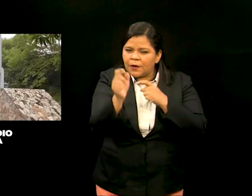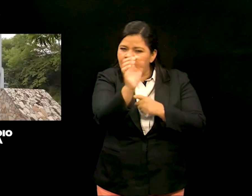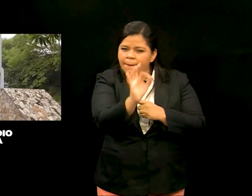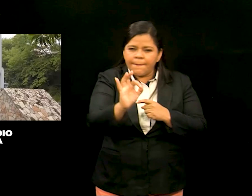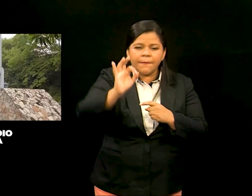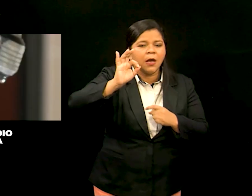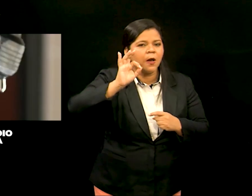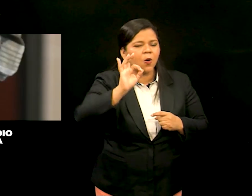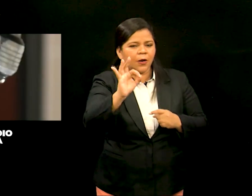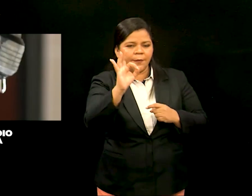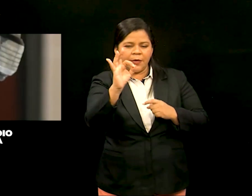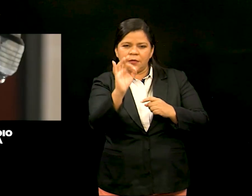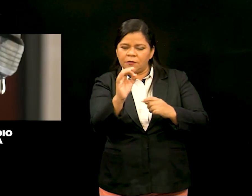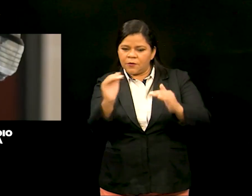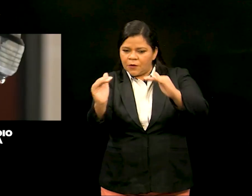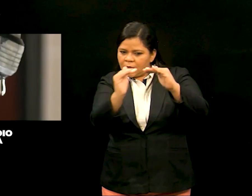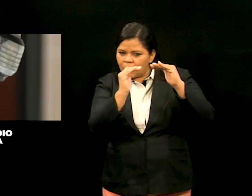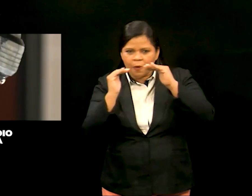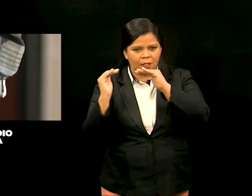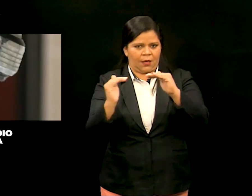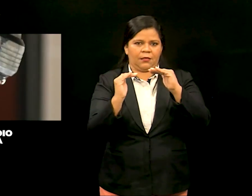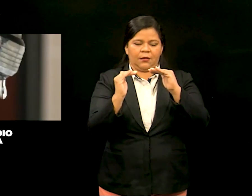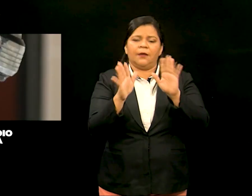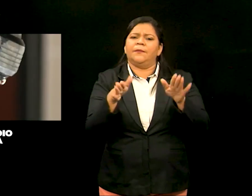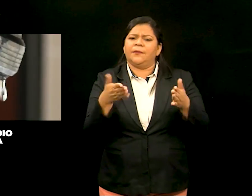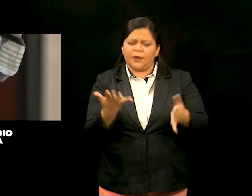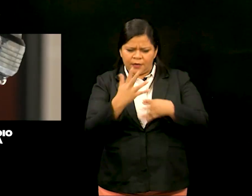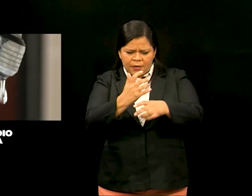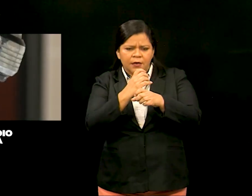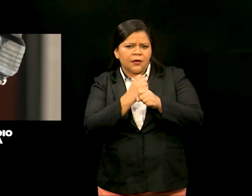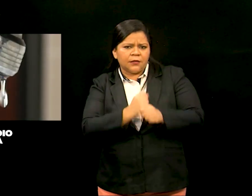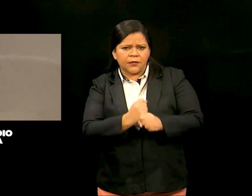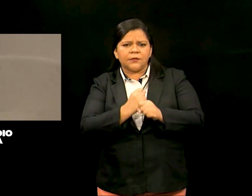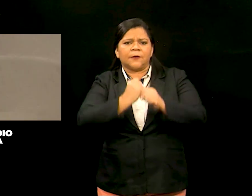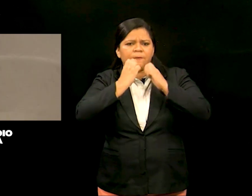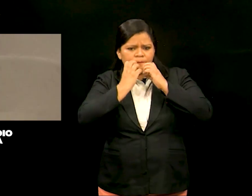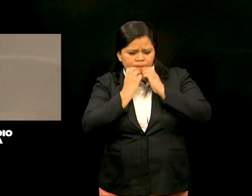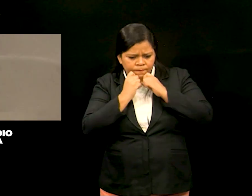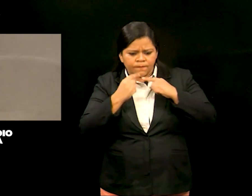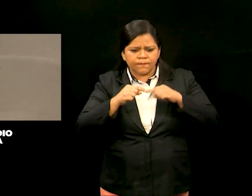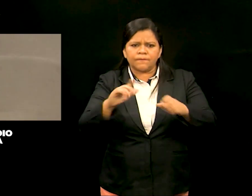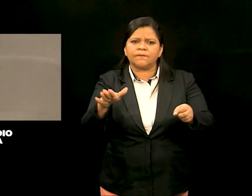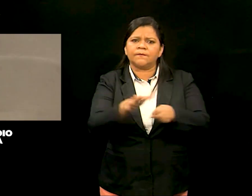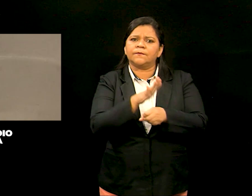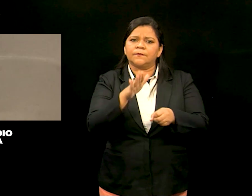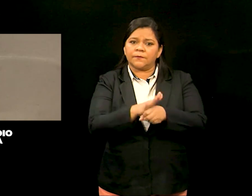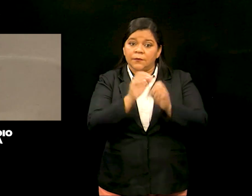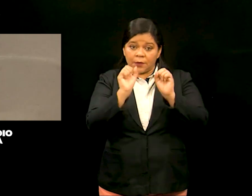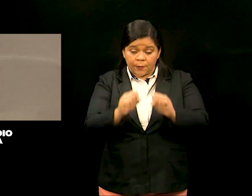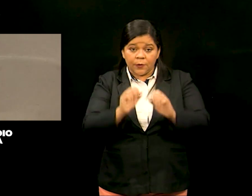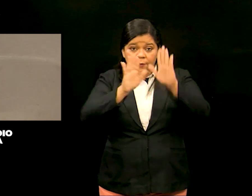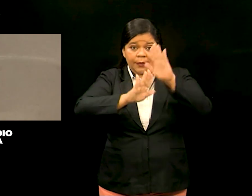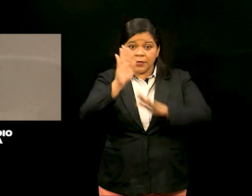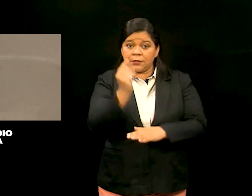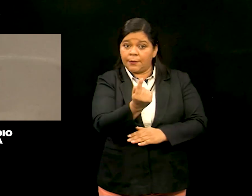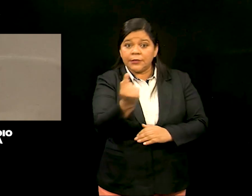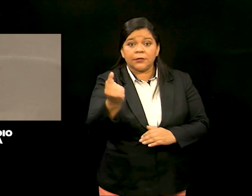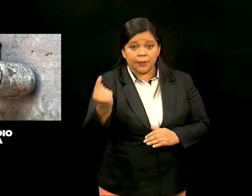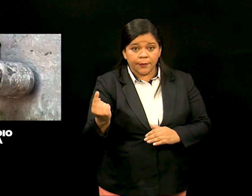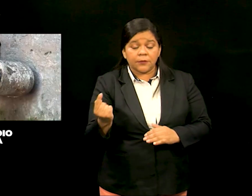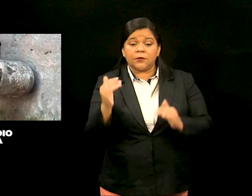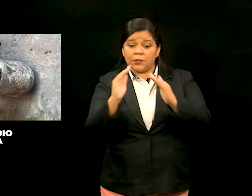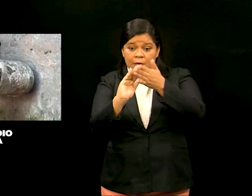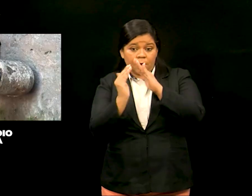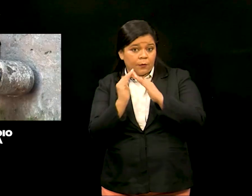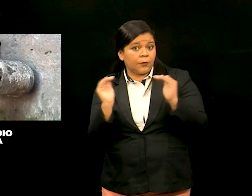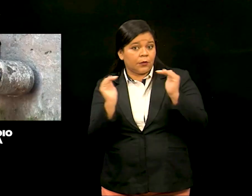mejoramiento, eficiencia y equidad, para garantizar su sustentabilidad, debiendo promover la participación ciudadana y